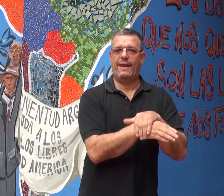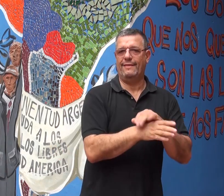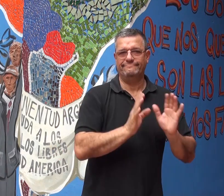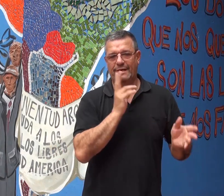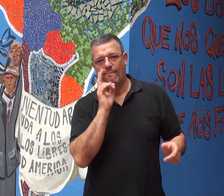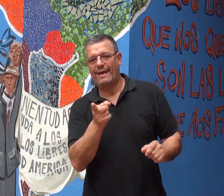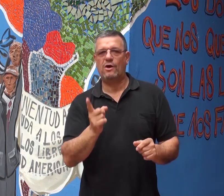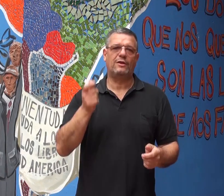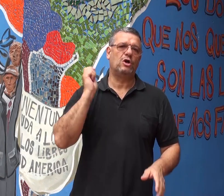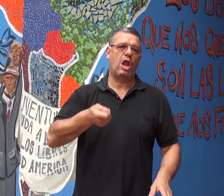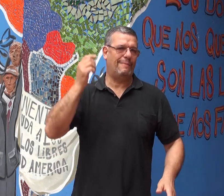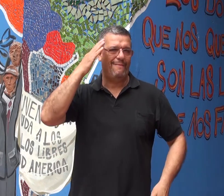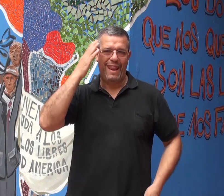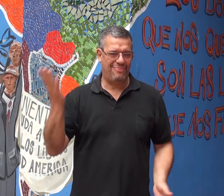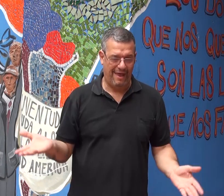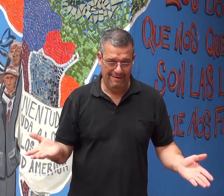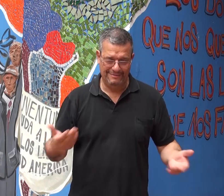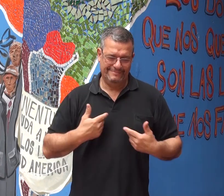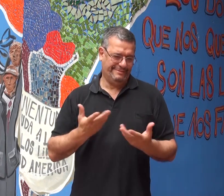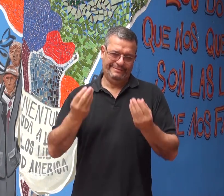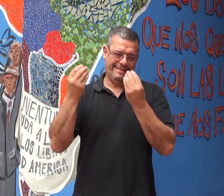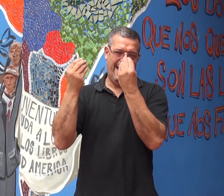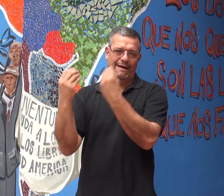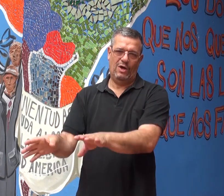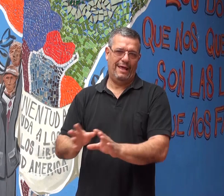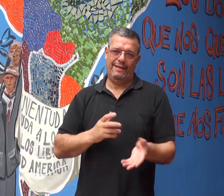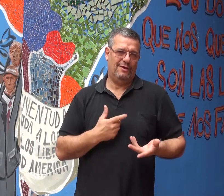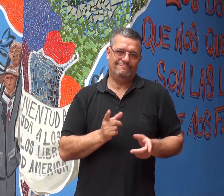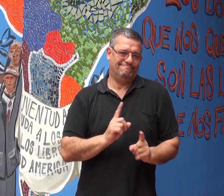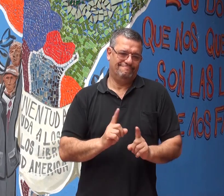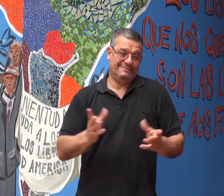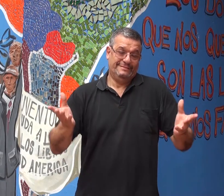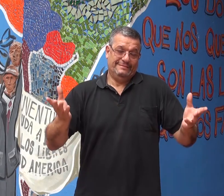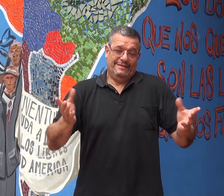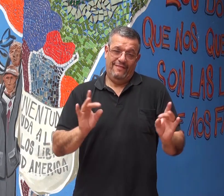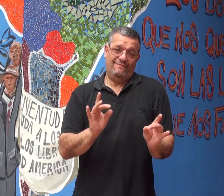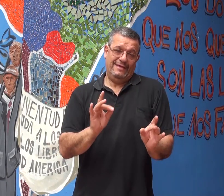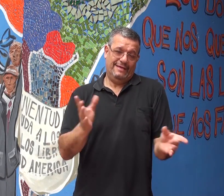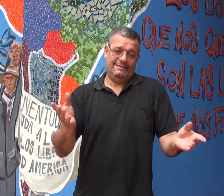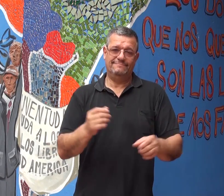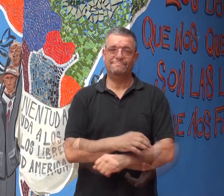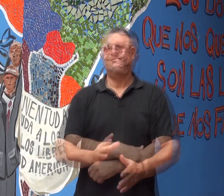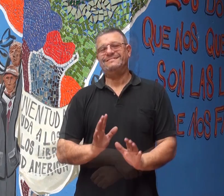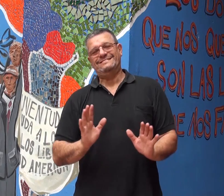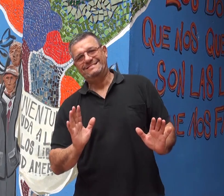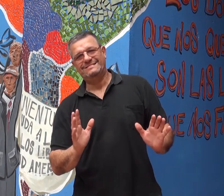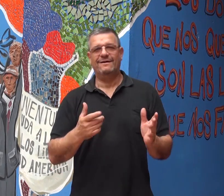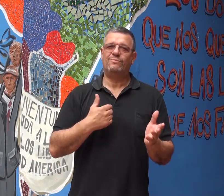casa porque mi mamá decía que era muy peligroso y de ahí abandoné el secundario. Fue muy difícil. Tenía muchas